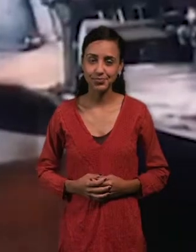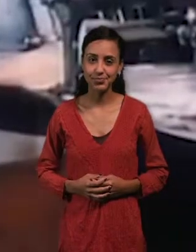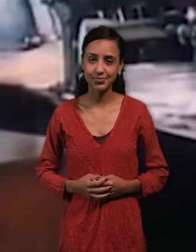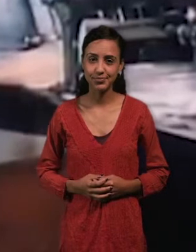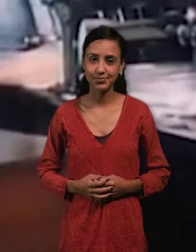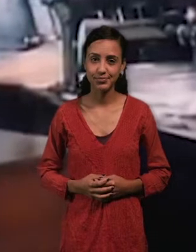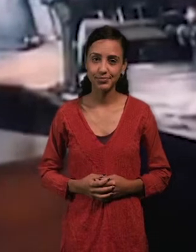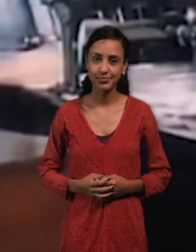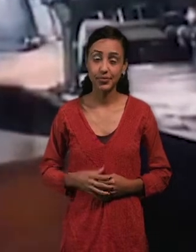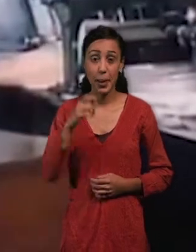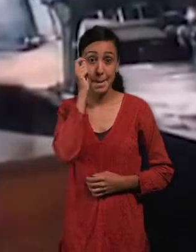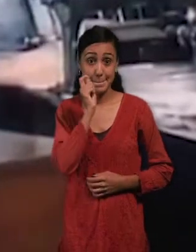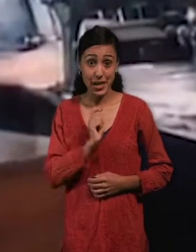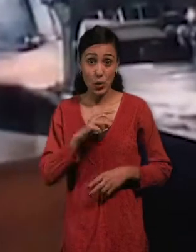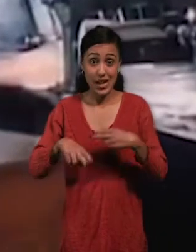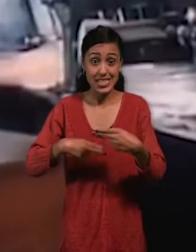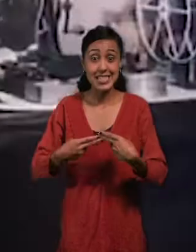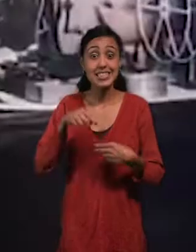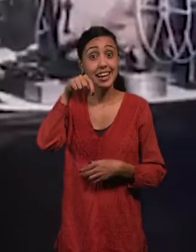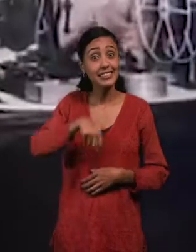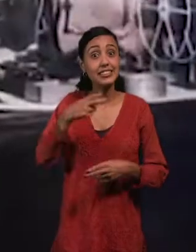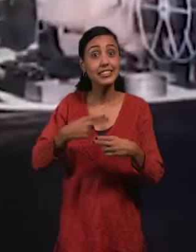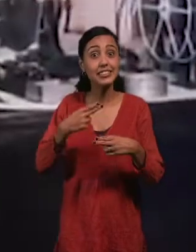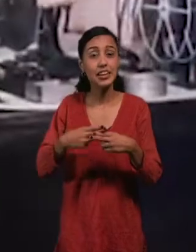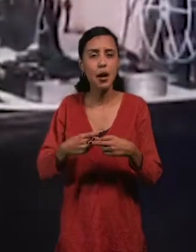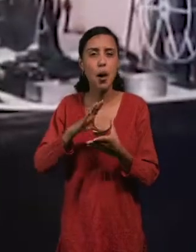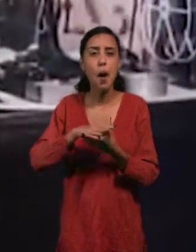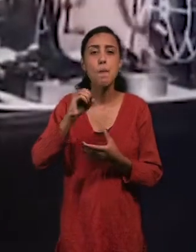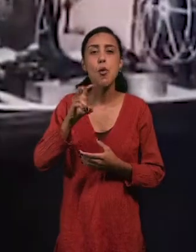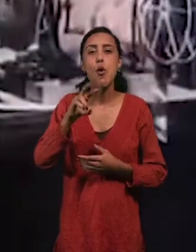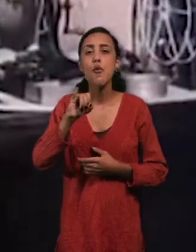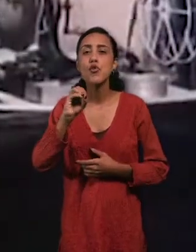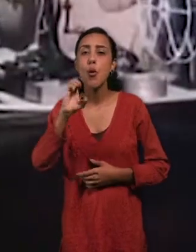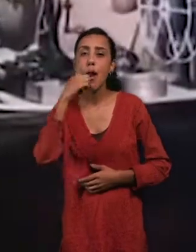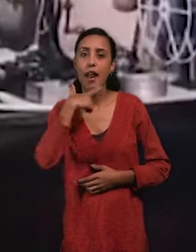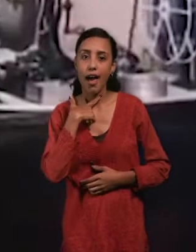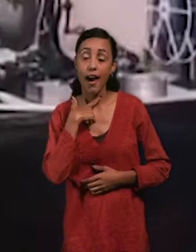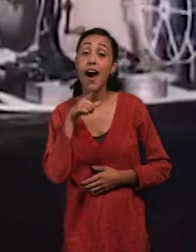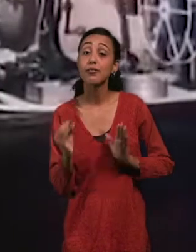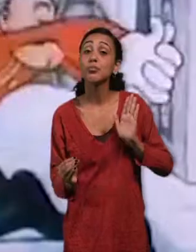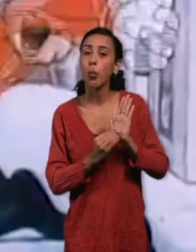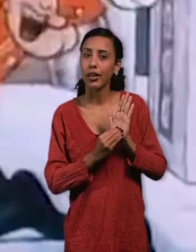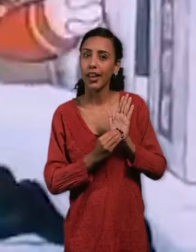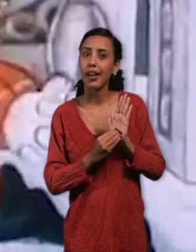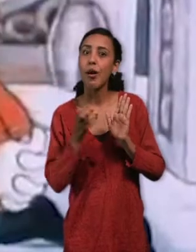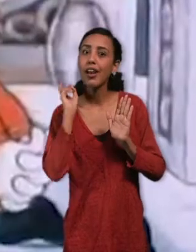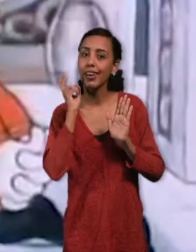La película se editaba en esta máquina, que se llama Moviola, en la cual se le agregaba también el sonido, y quedaba la